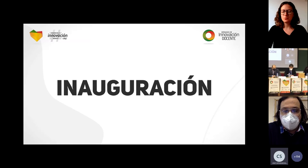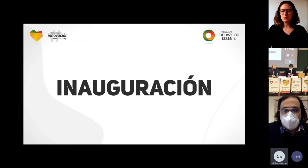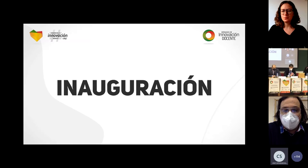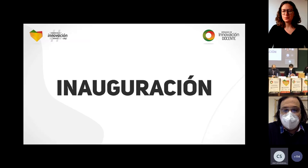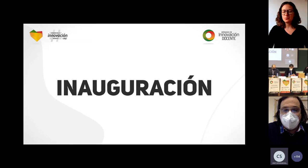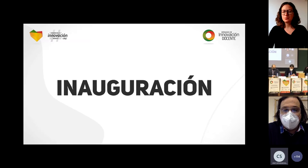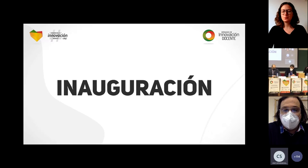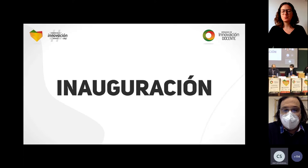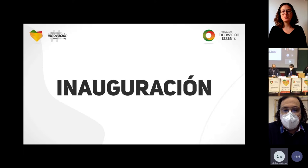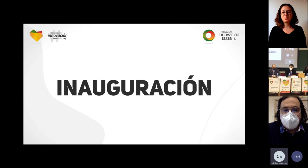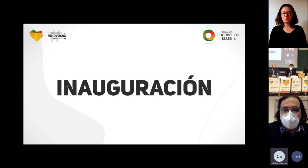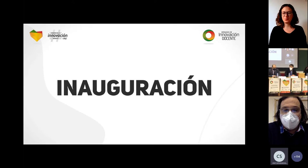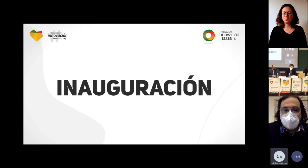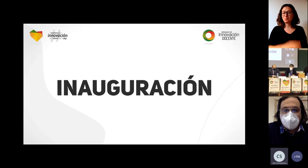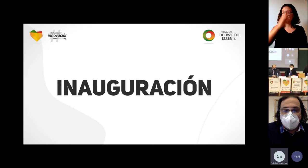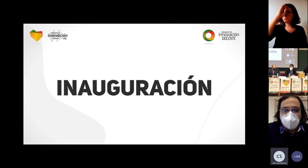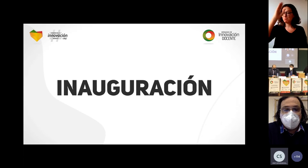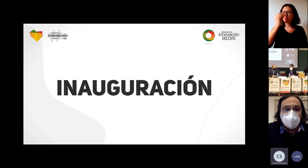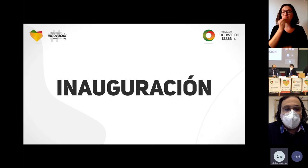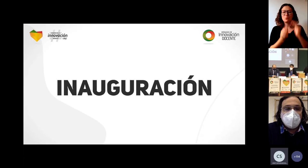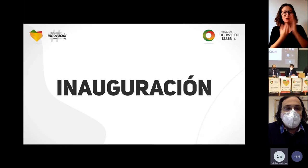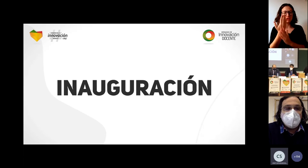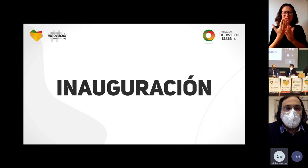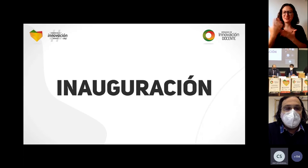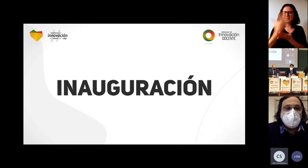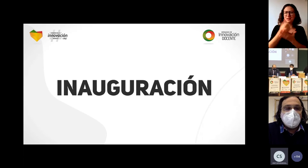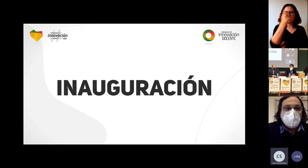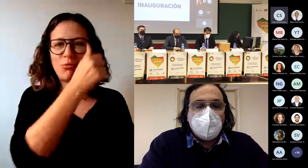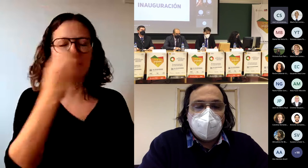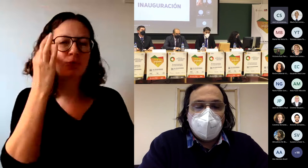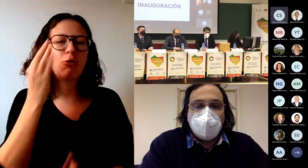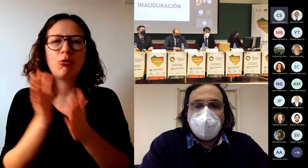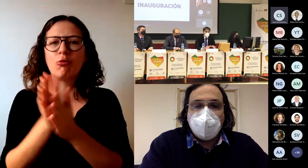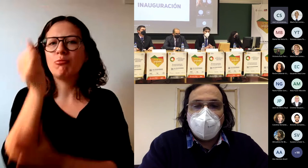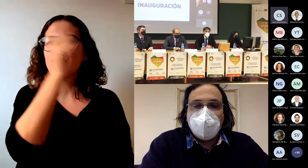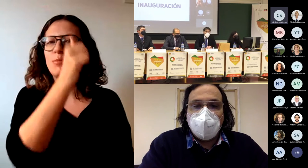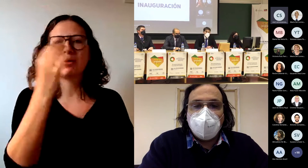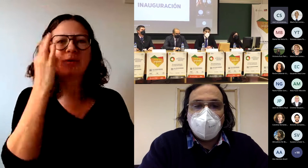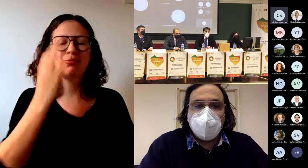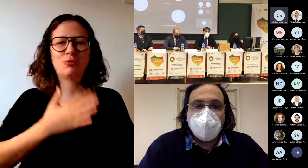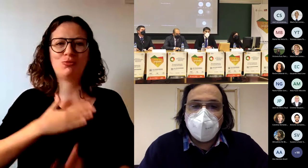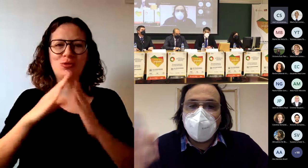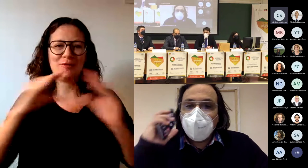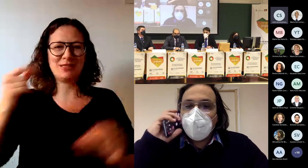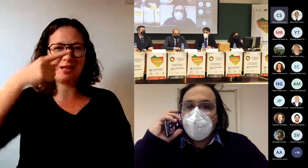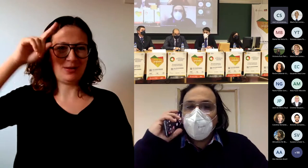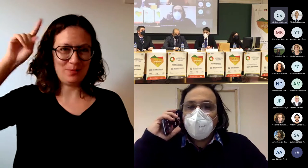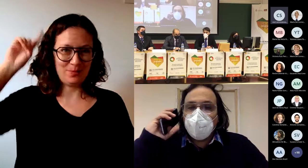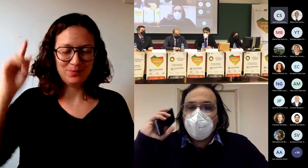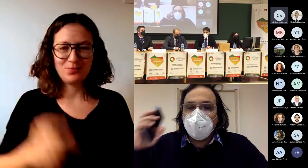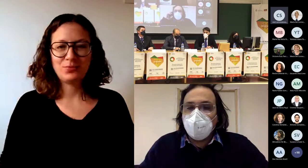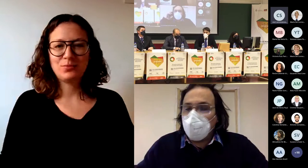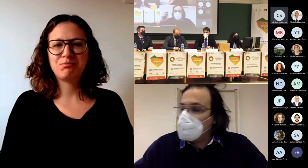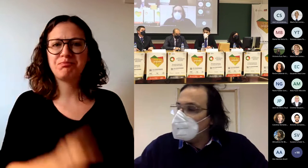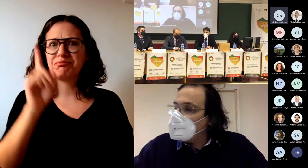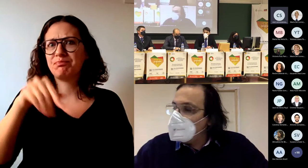Buenos días a todas y todos, compañeros y compañeras de la Universidad Rey Juan Carlos, estudiantes, asistentes a